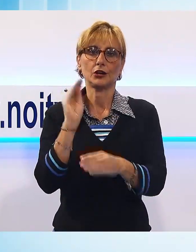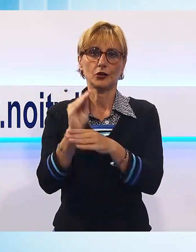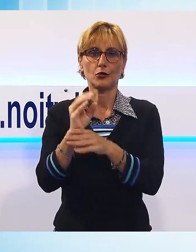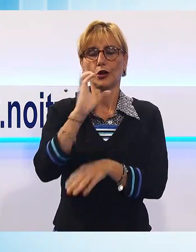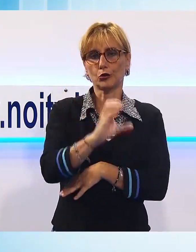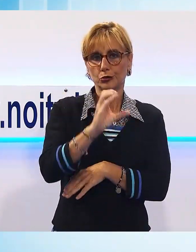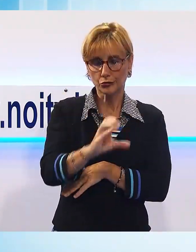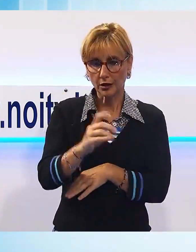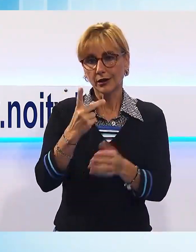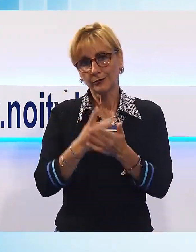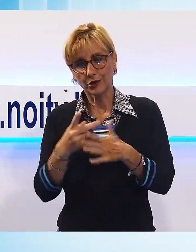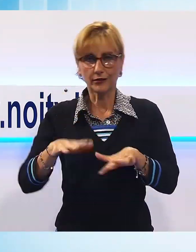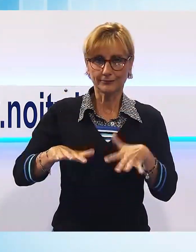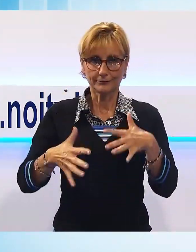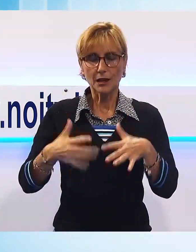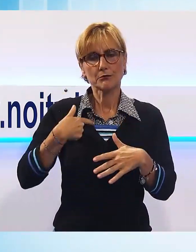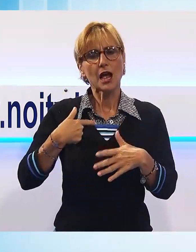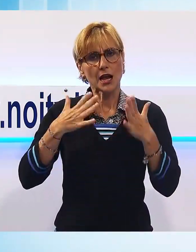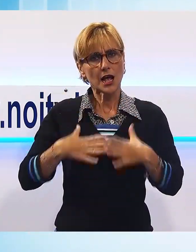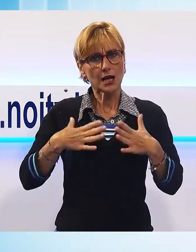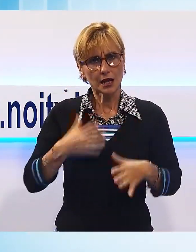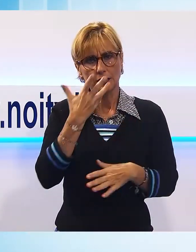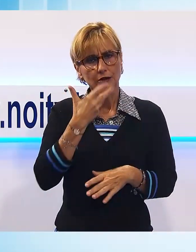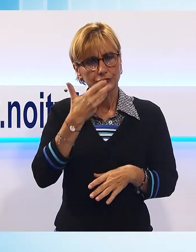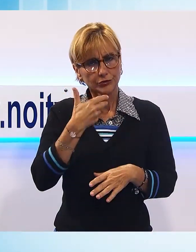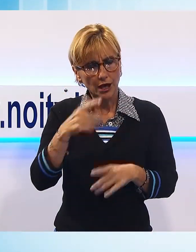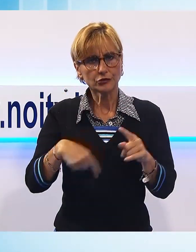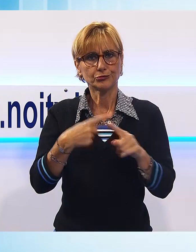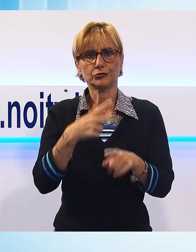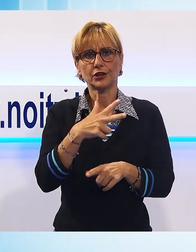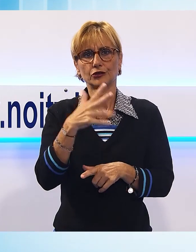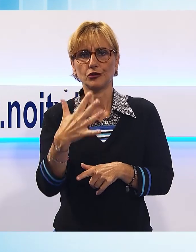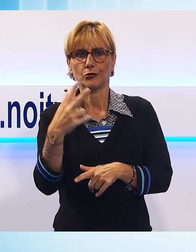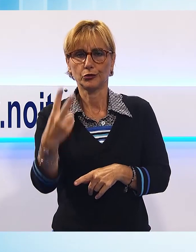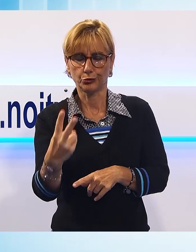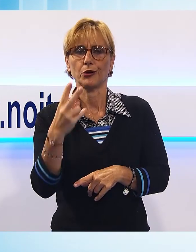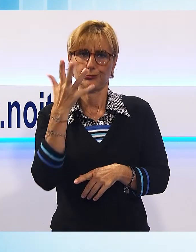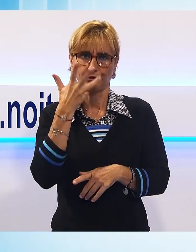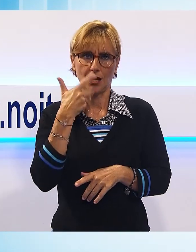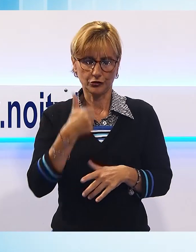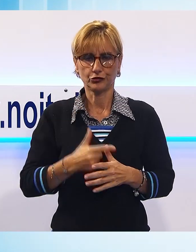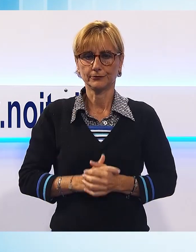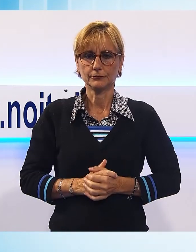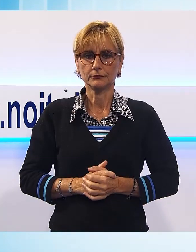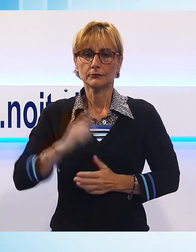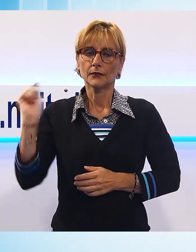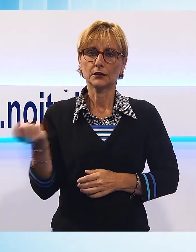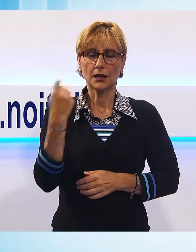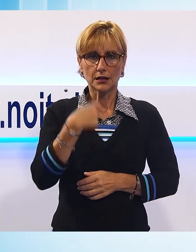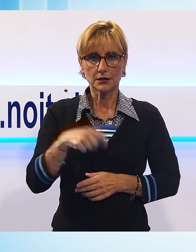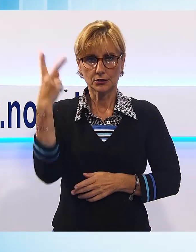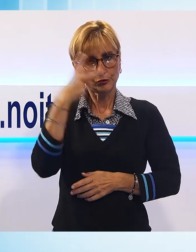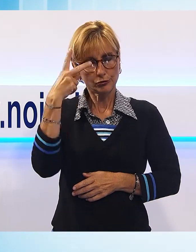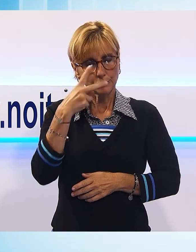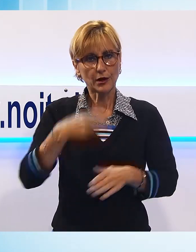ma sono piaciuti il carattere e anche il nuovo assetto tattico con il 3-5-2. Il tennis club Luca parte col piede giusto,